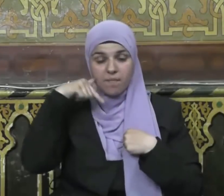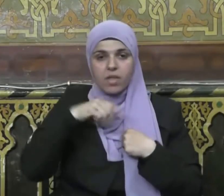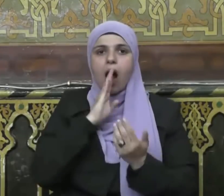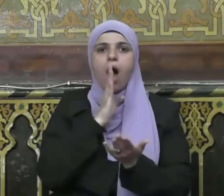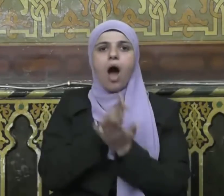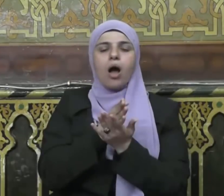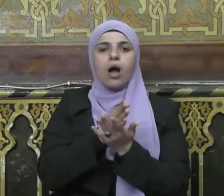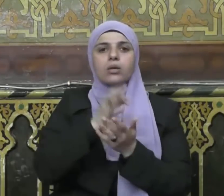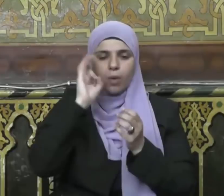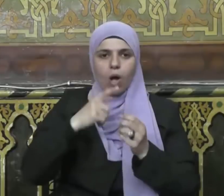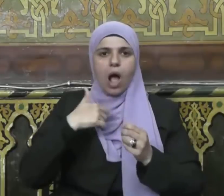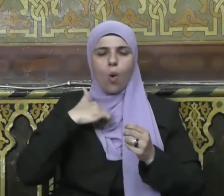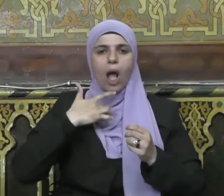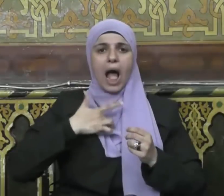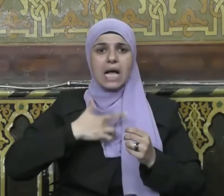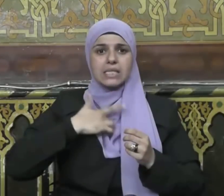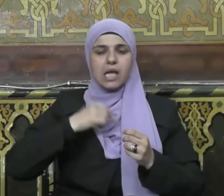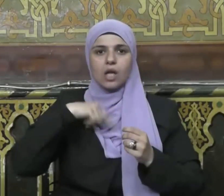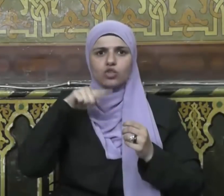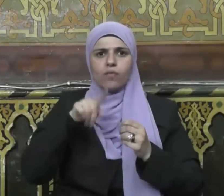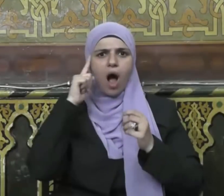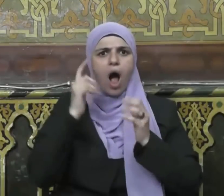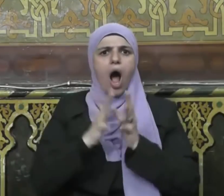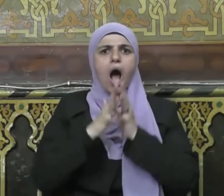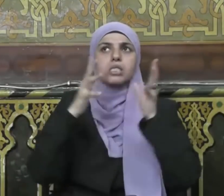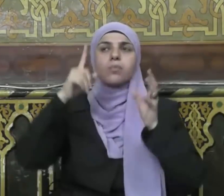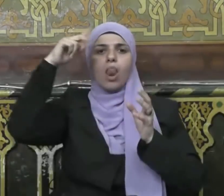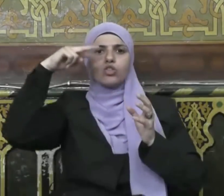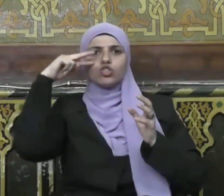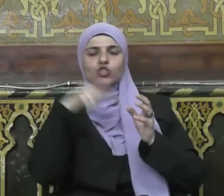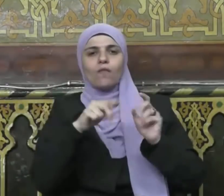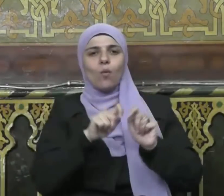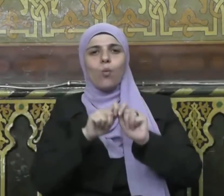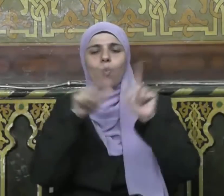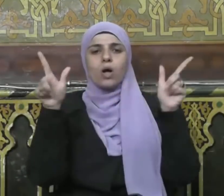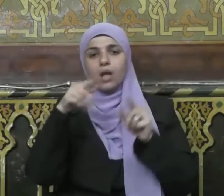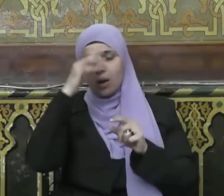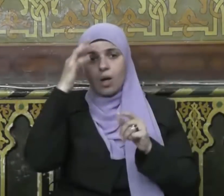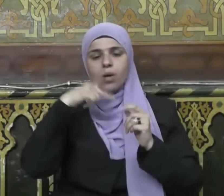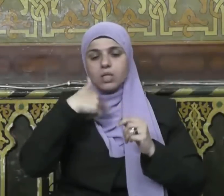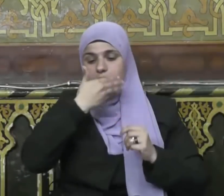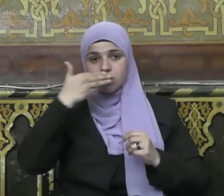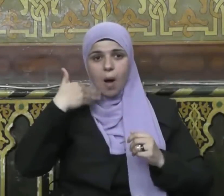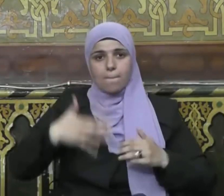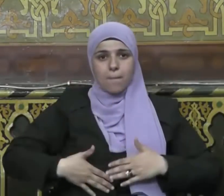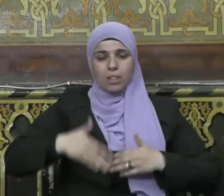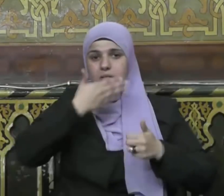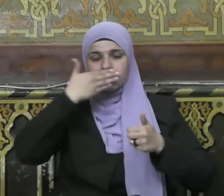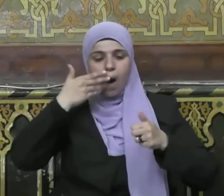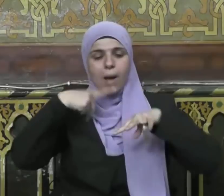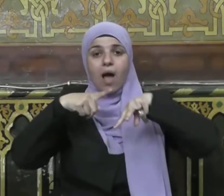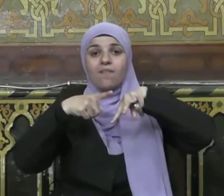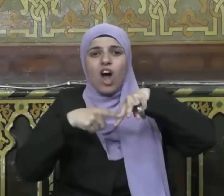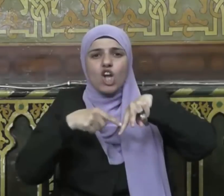وسيطر عليها تمكن من قيادتها إلى أعلى المراتب وأسنى المطالب وهذا لا